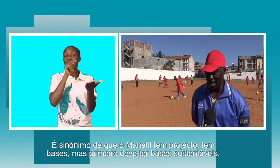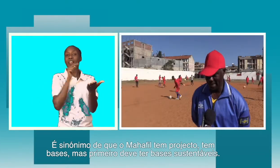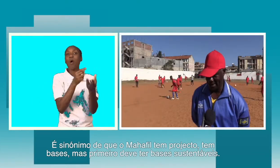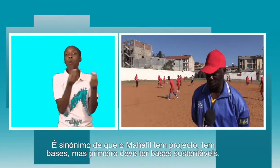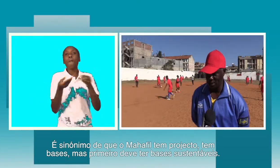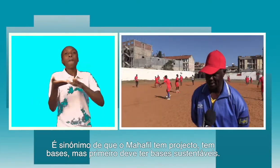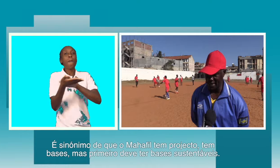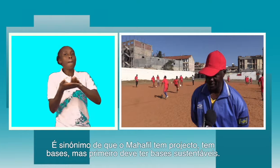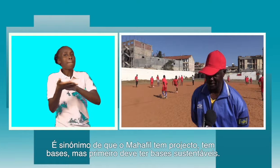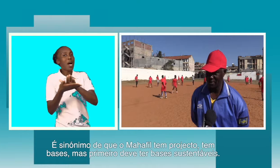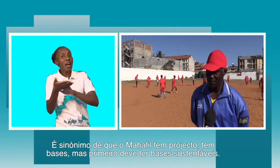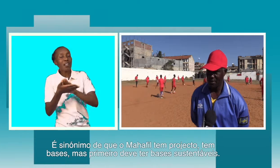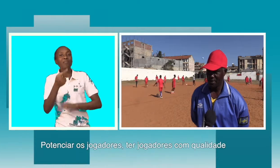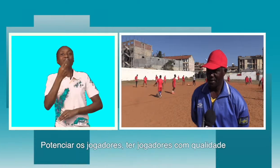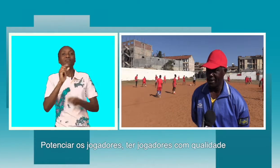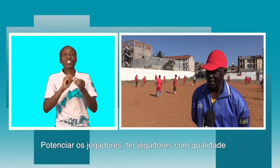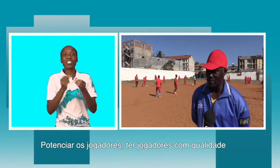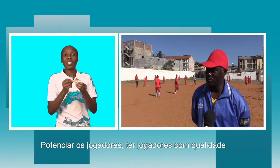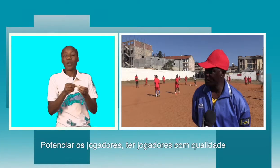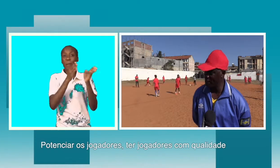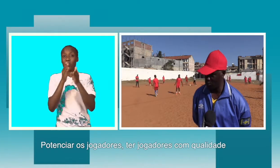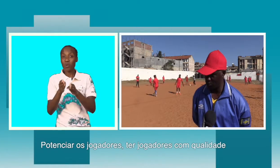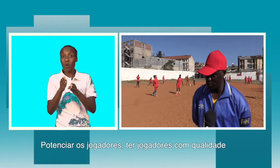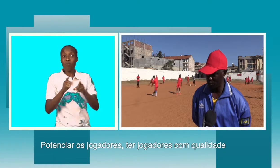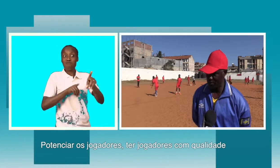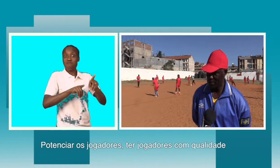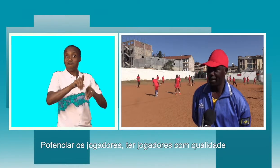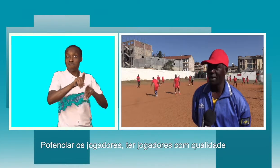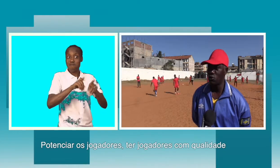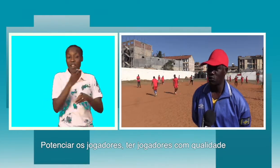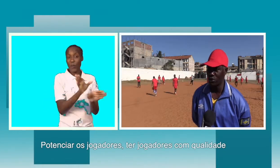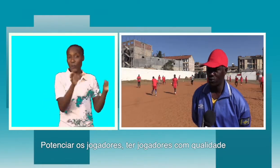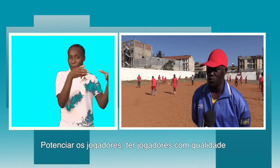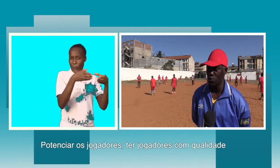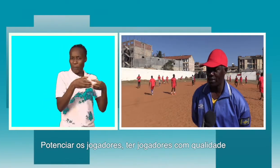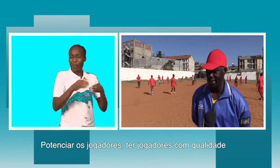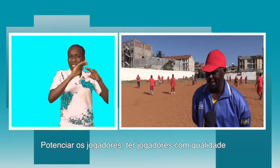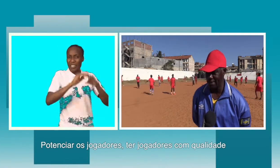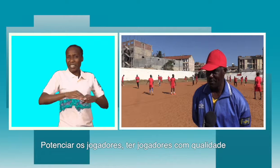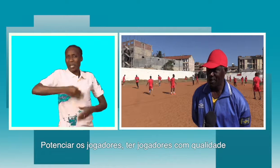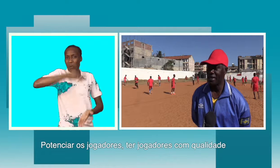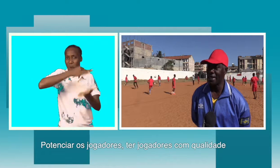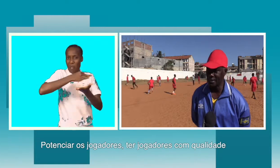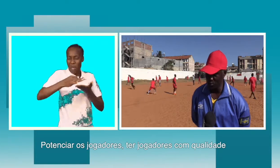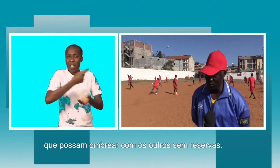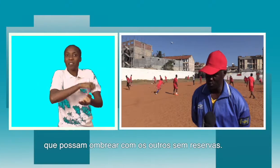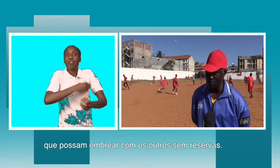bases sustentáveis, que é potenciar o jogador, ir lá com os jogadores com qualidade, que esses jogadores